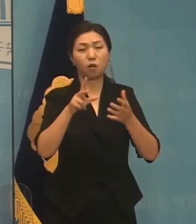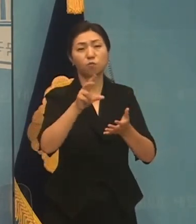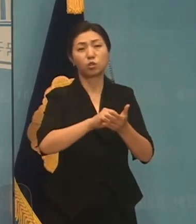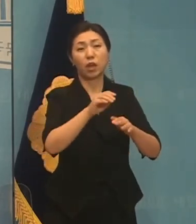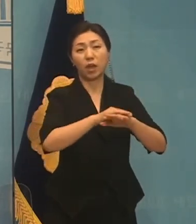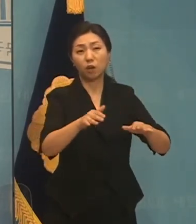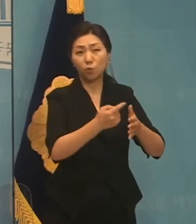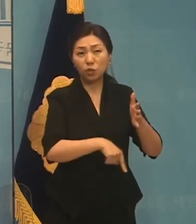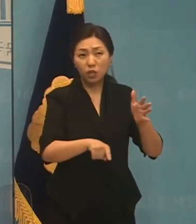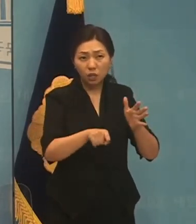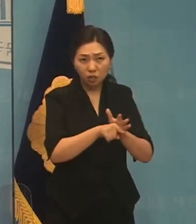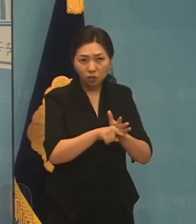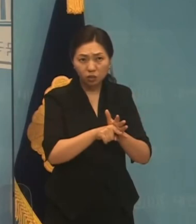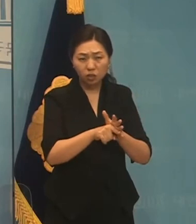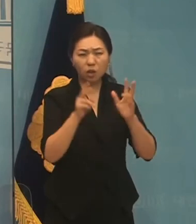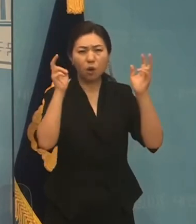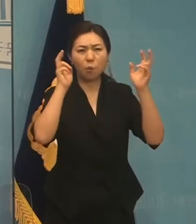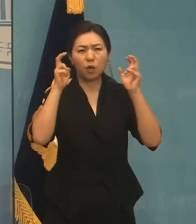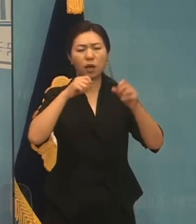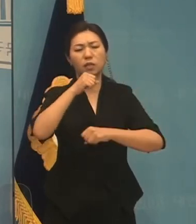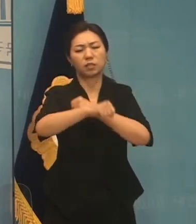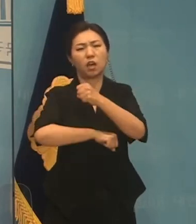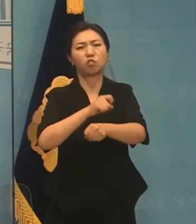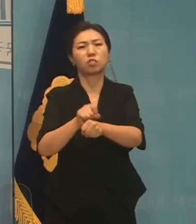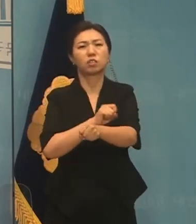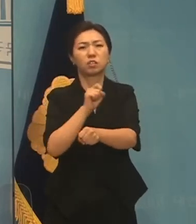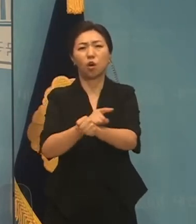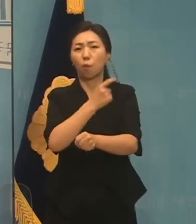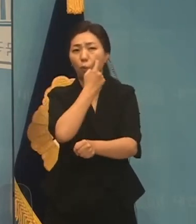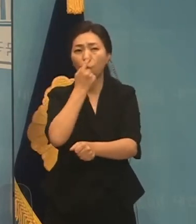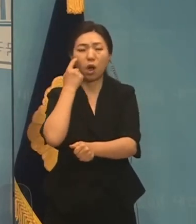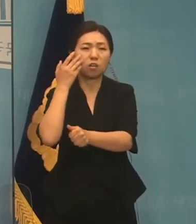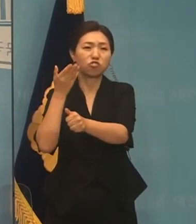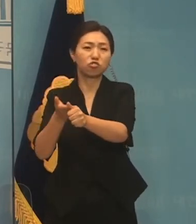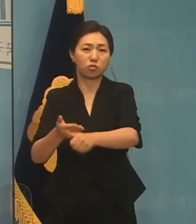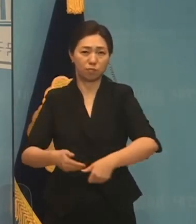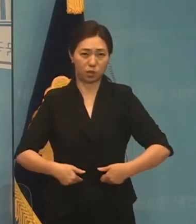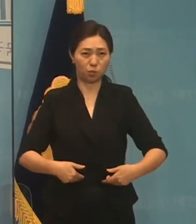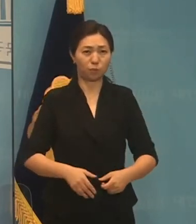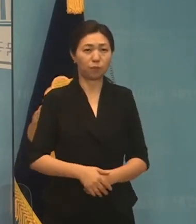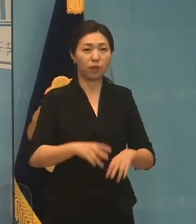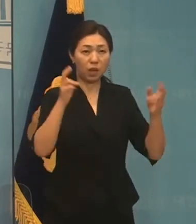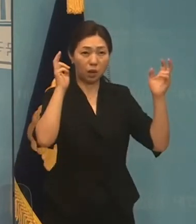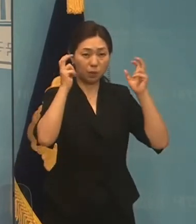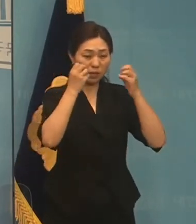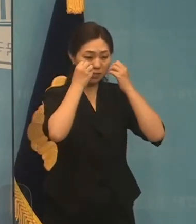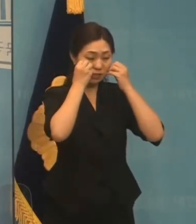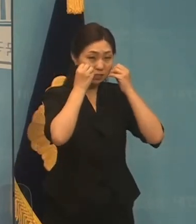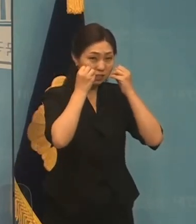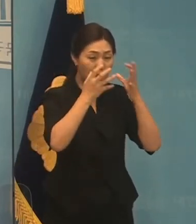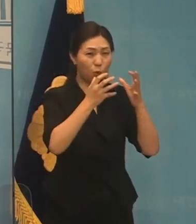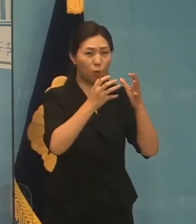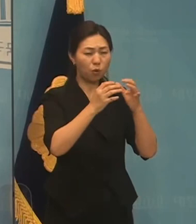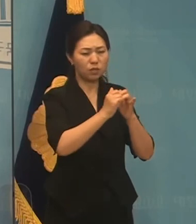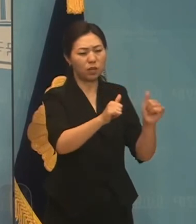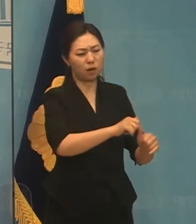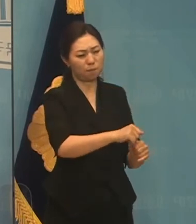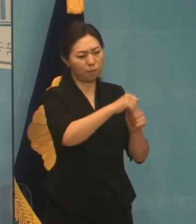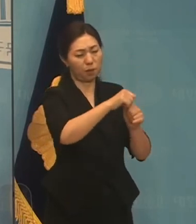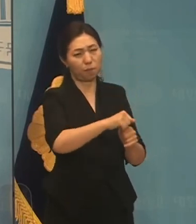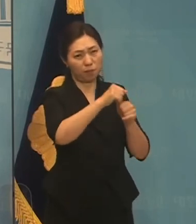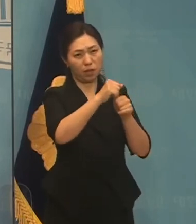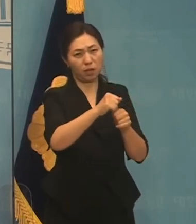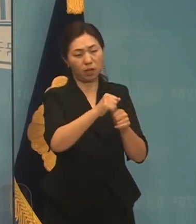자율성을 고장해야 합니다. 그렇게 해서 기업이 신규채용을 많이 할 수 있게 해야 합니다.